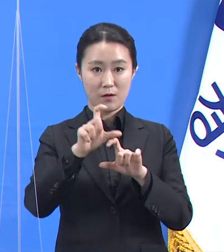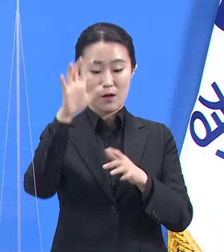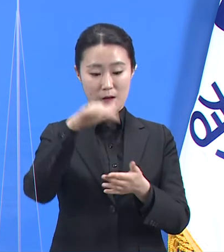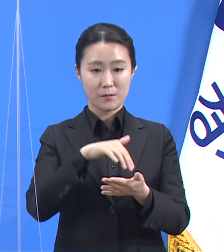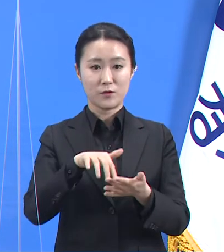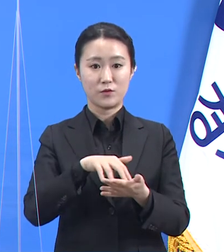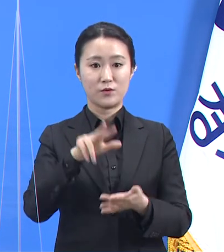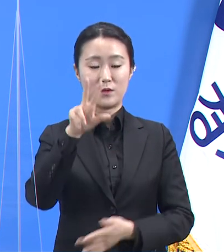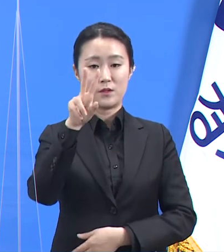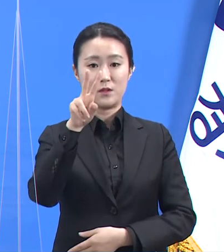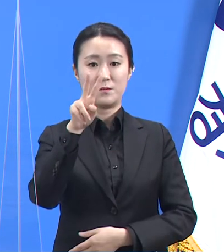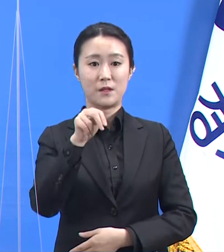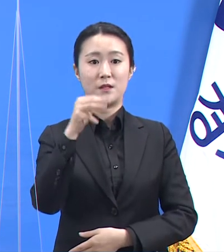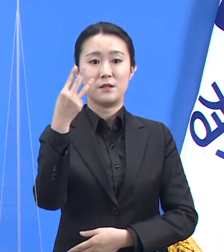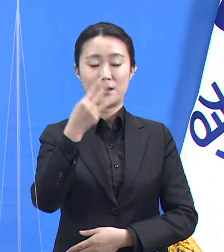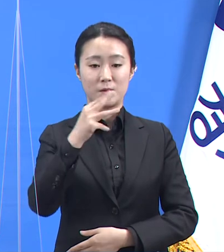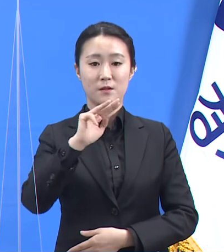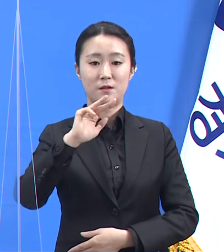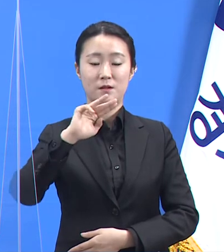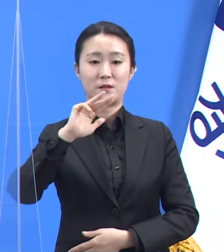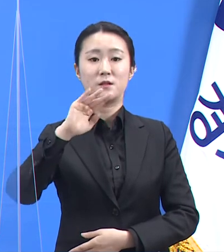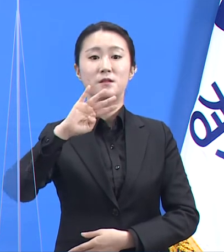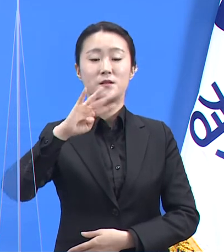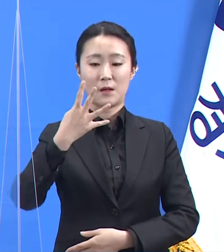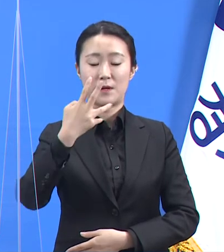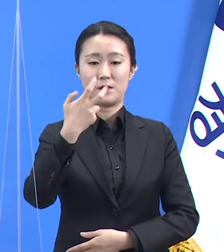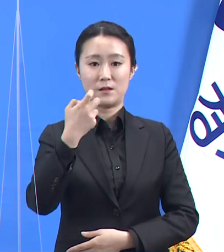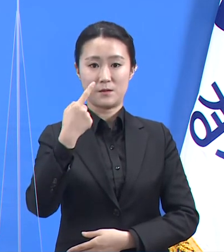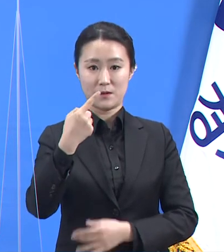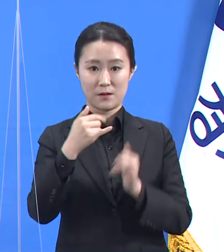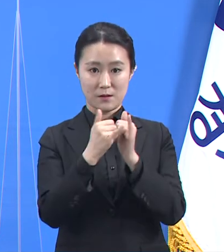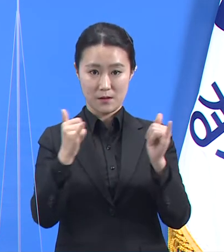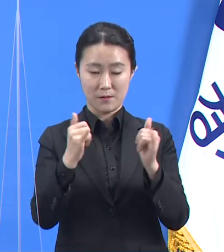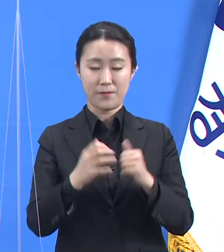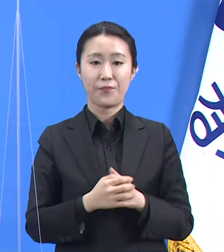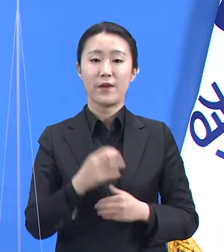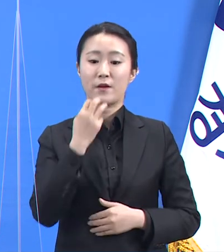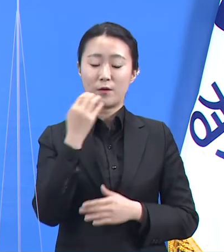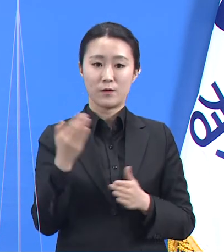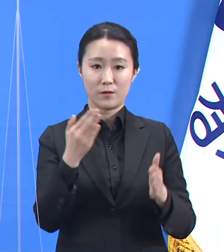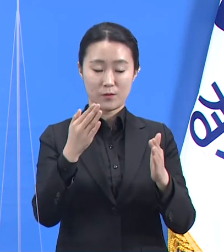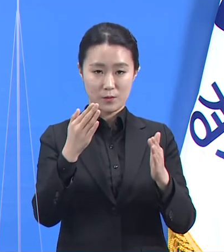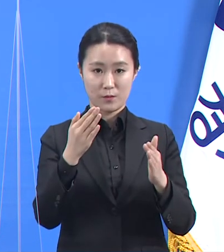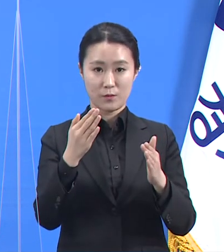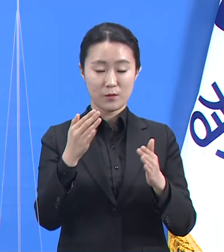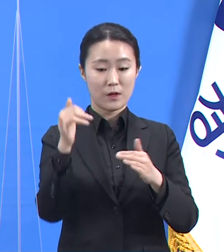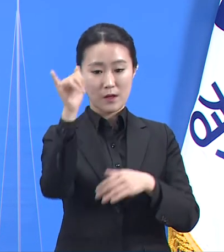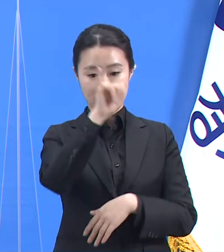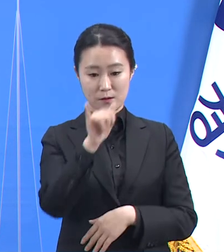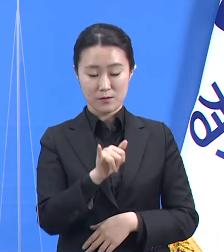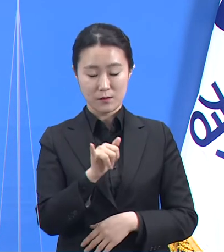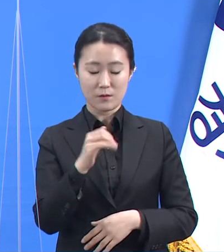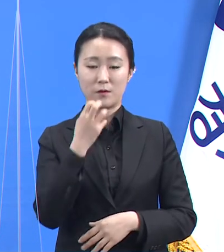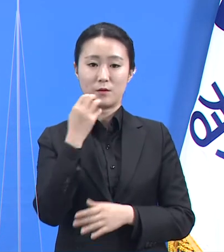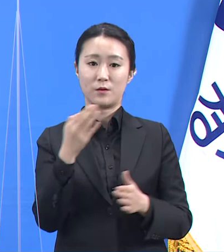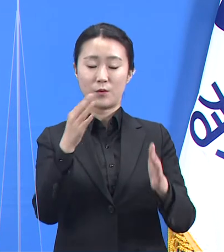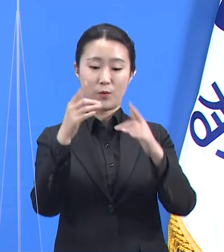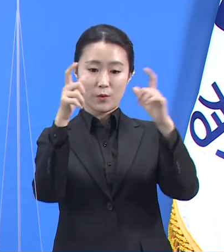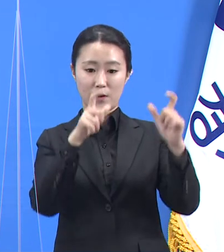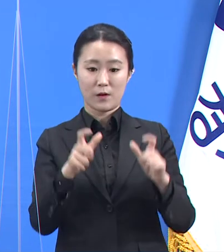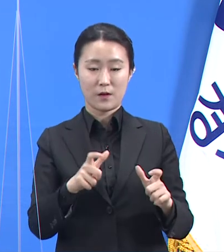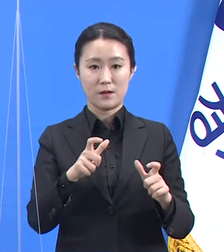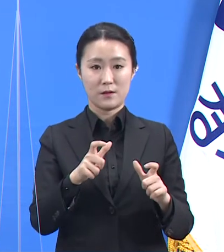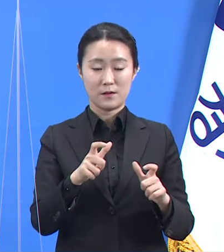2만 8,471명으로 도내 26개 시군에서 확진자가 발생했습니다. 국내